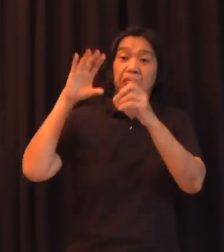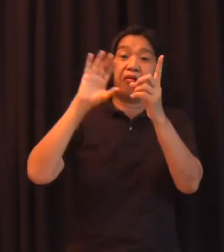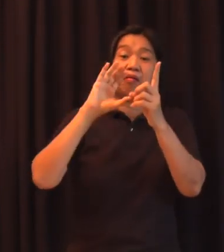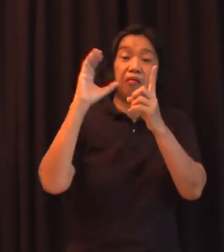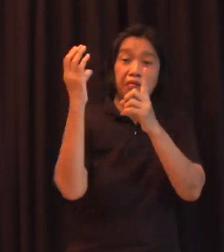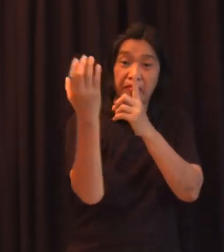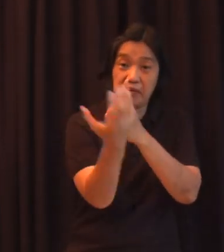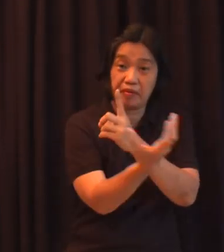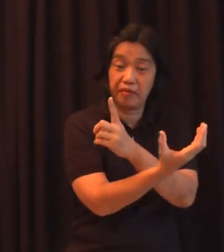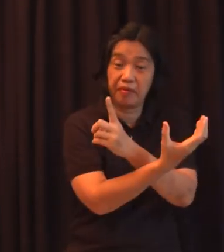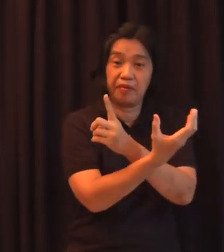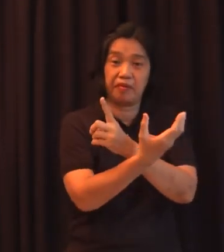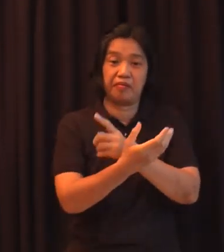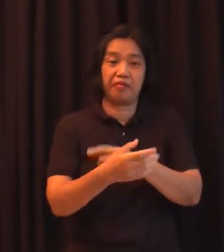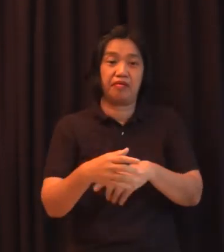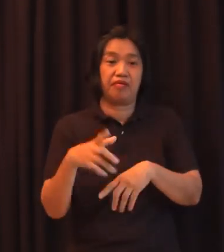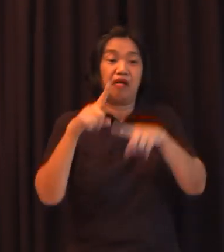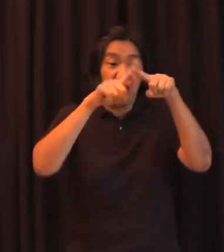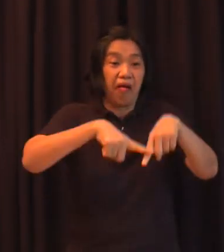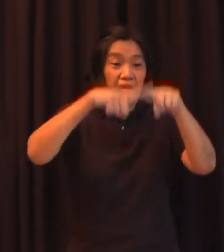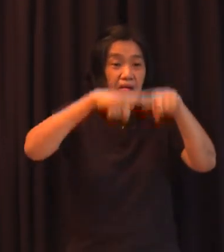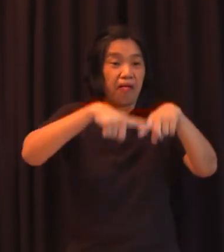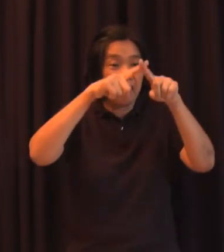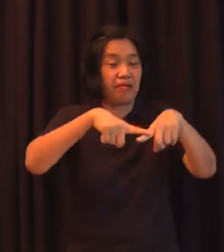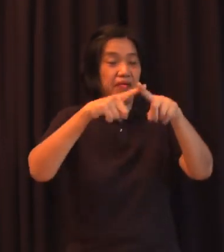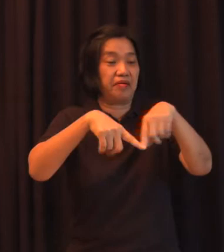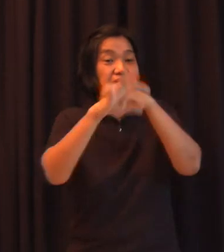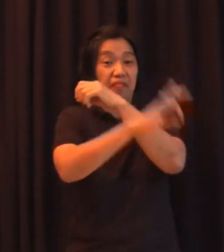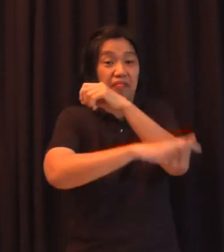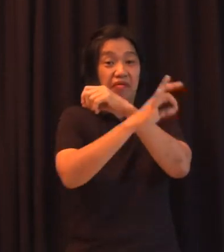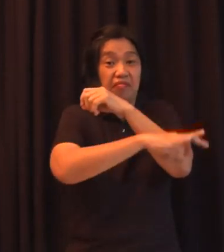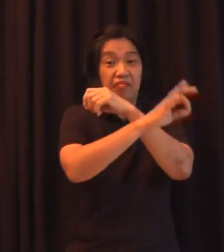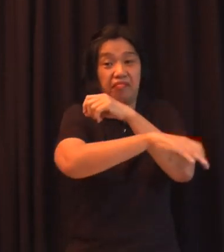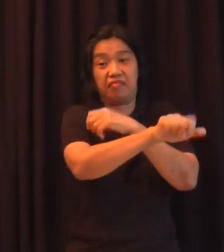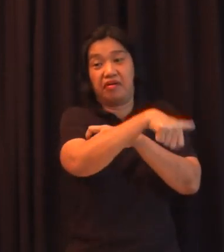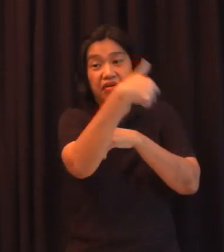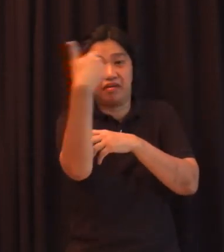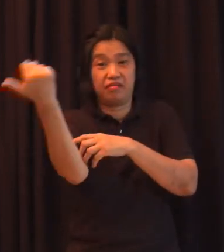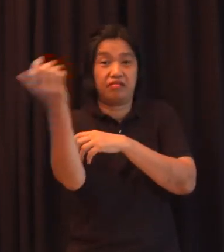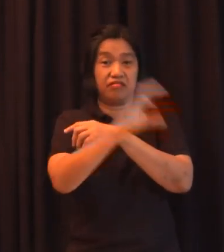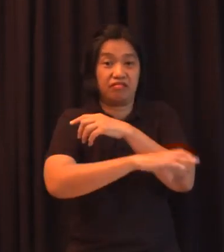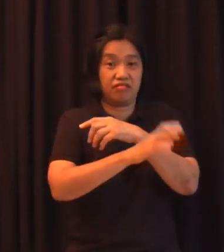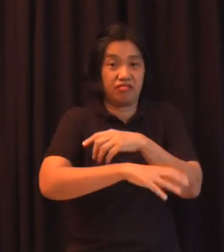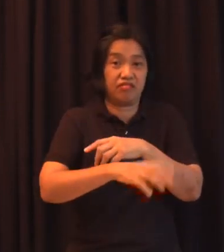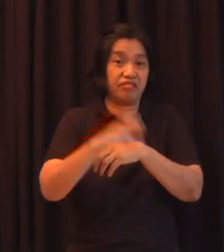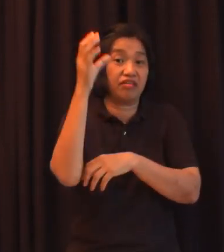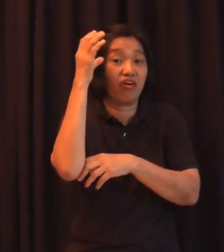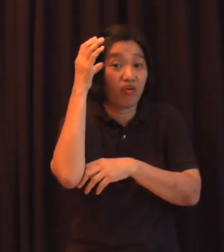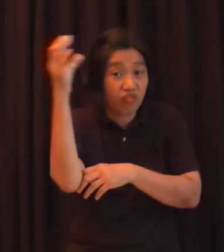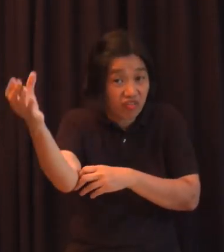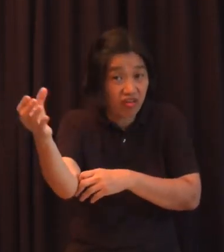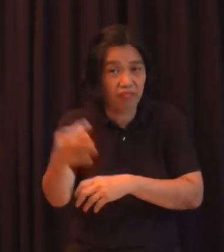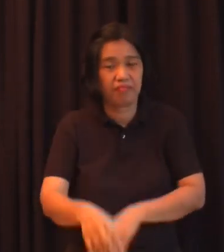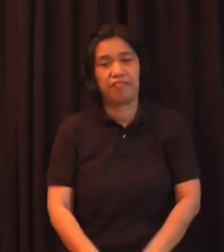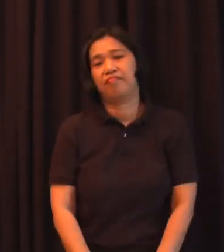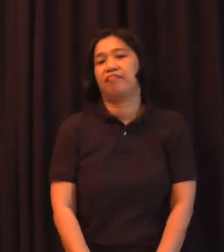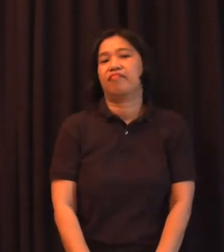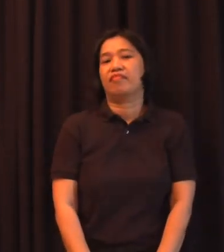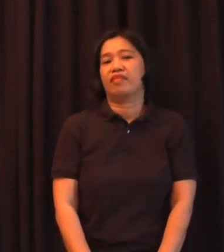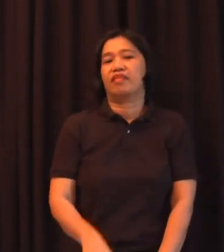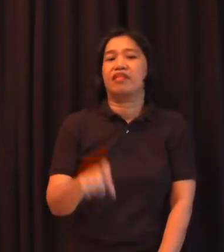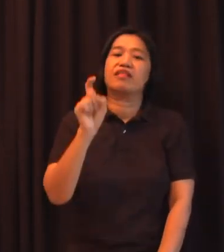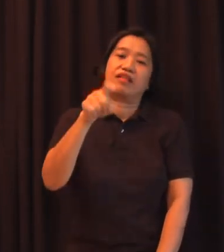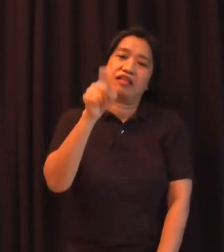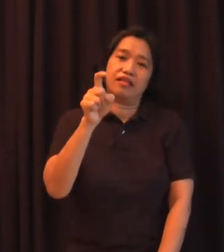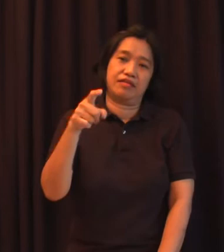palasa sa mga kanluraning konsepto ito ang dapat rin natin hanapan ng